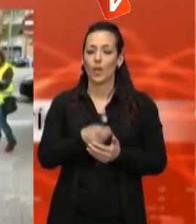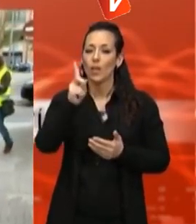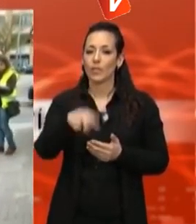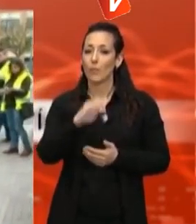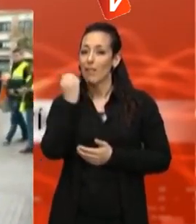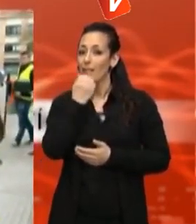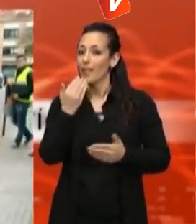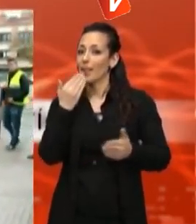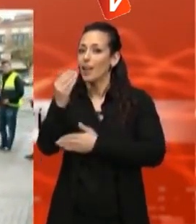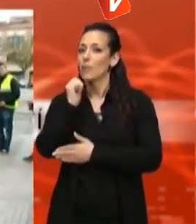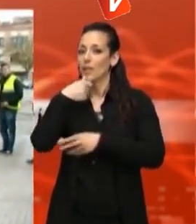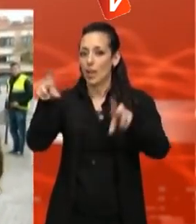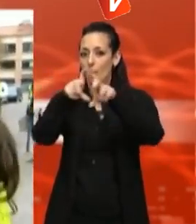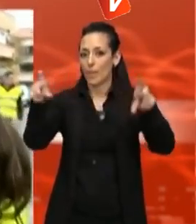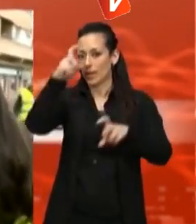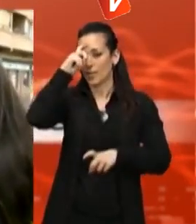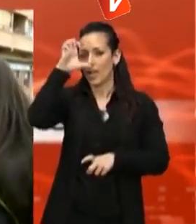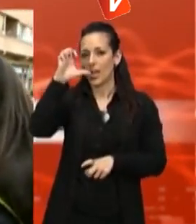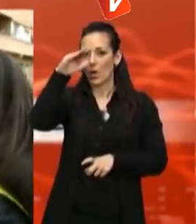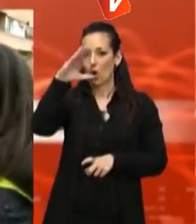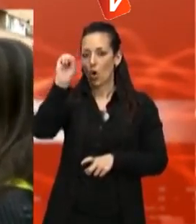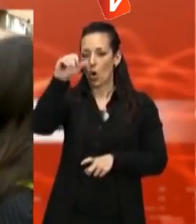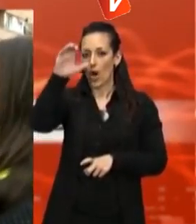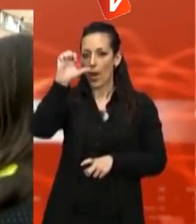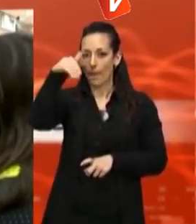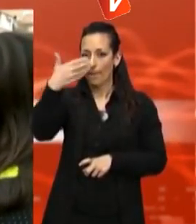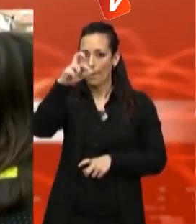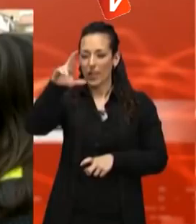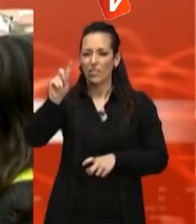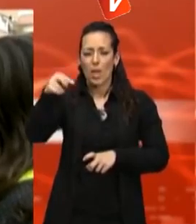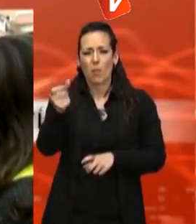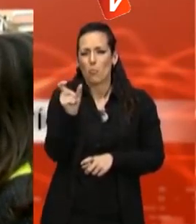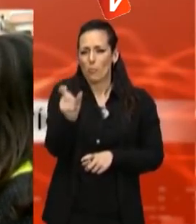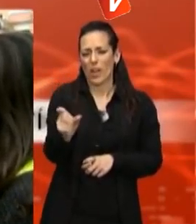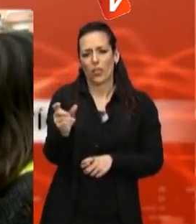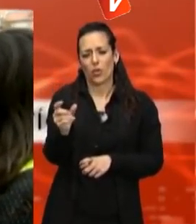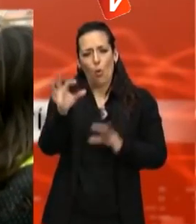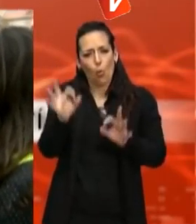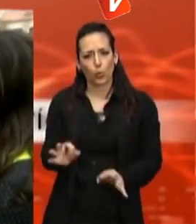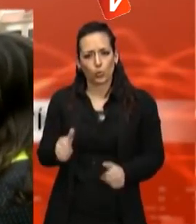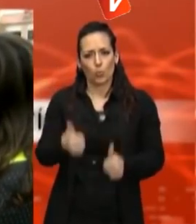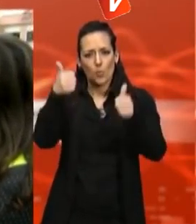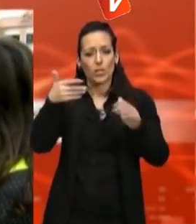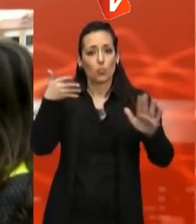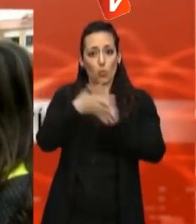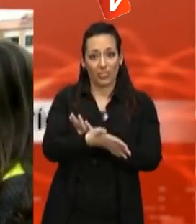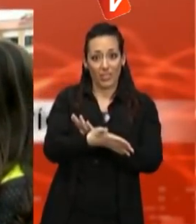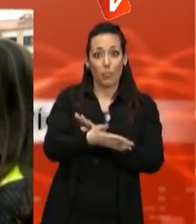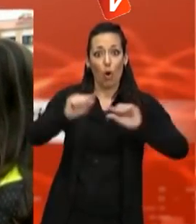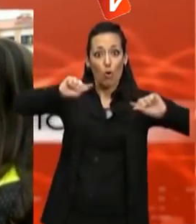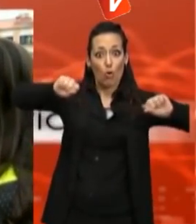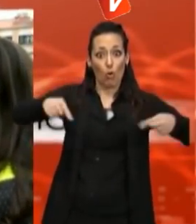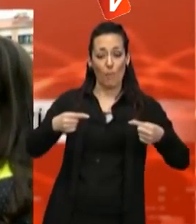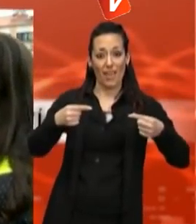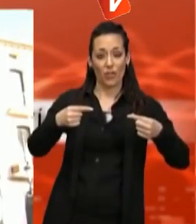reclama a l'empresa Ecoembes un preu just per retribuir les recollides selectives dels ents locals, ja que un conveni amb l'Agència de Residus a Catalunya preveu una